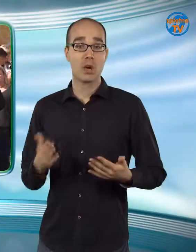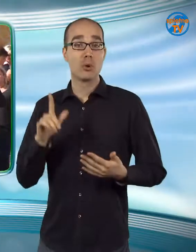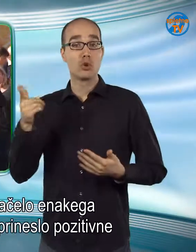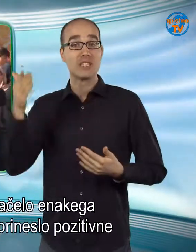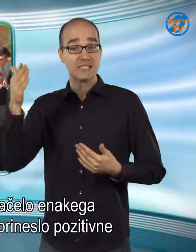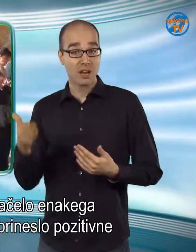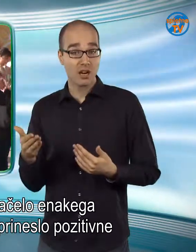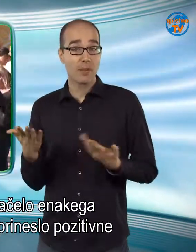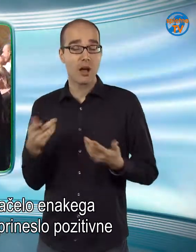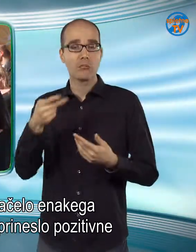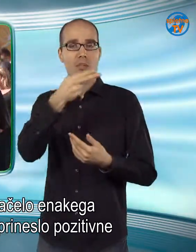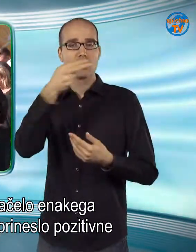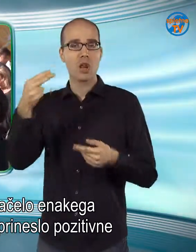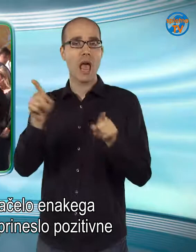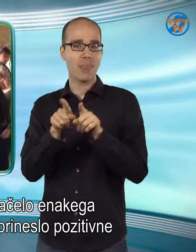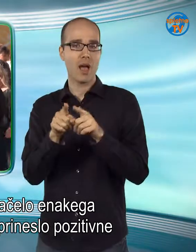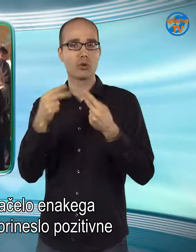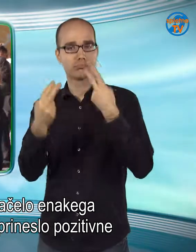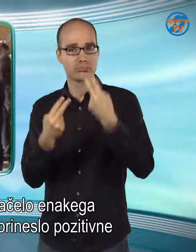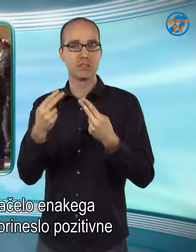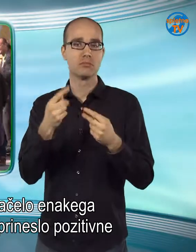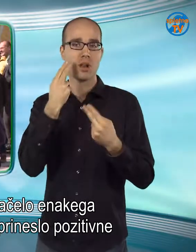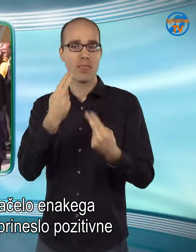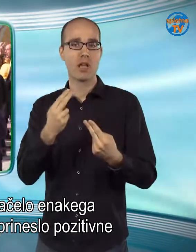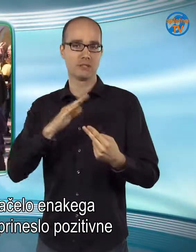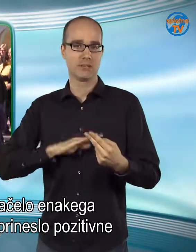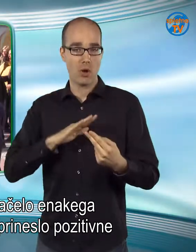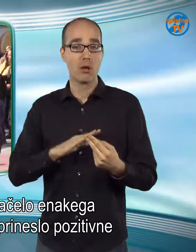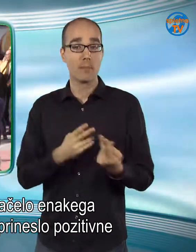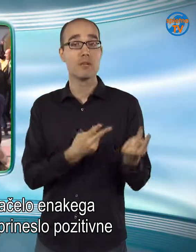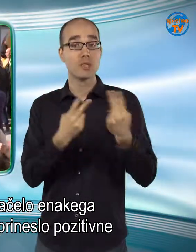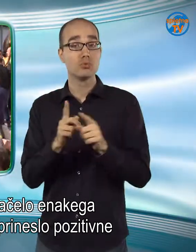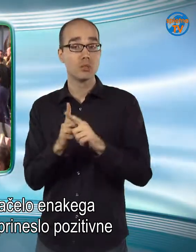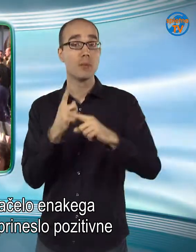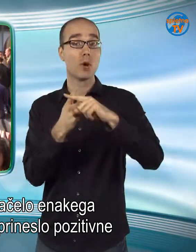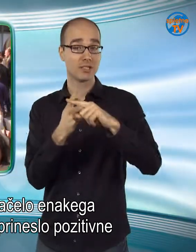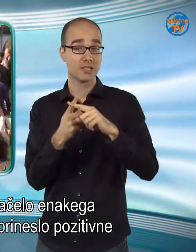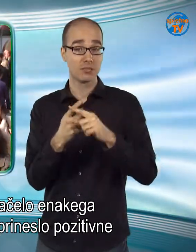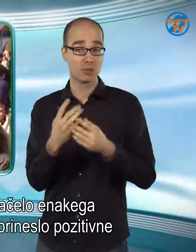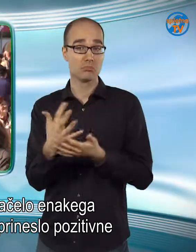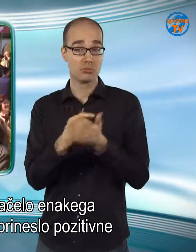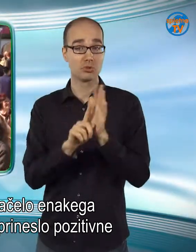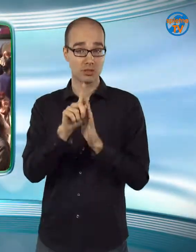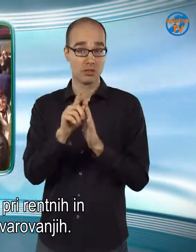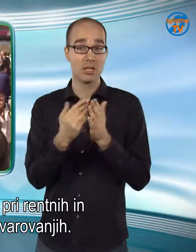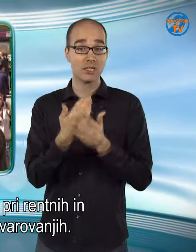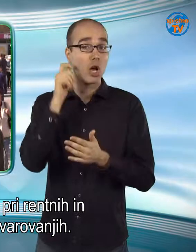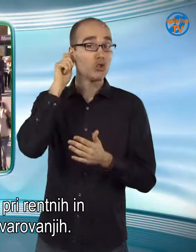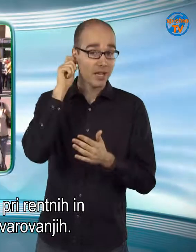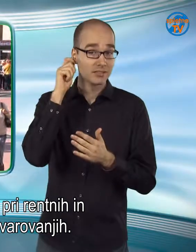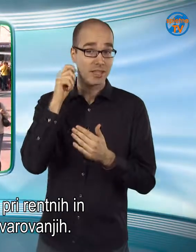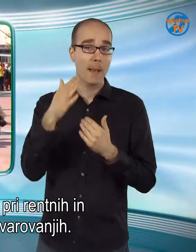Po drugi strani je načelo enakega obravnavanja spolov prineslo pozitivne učinke za ženske pri